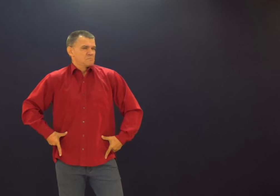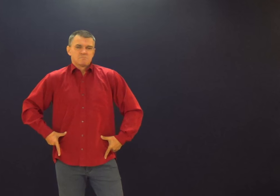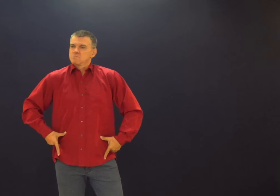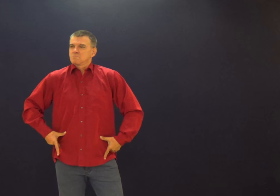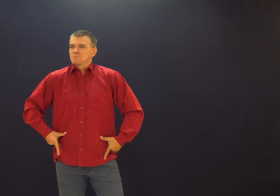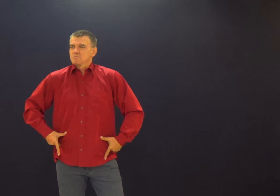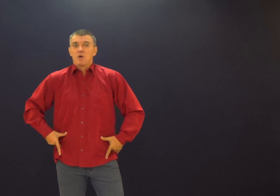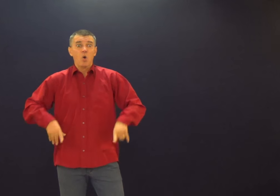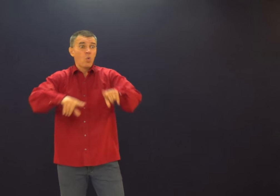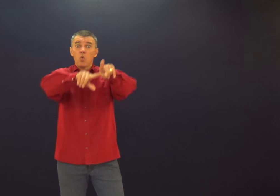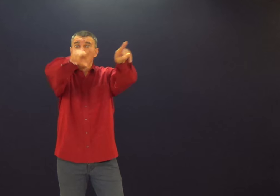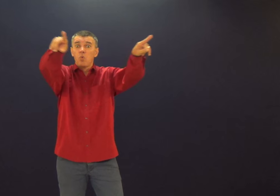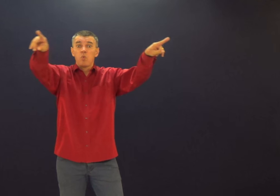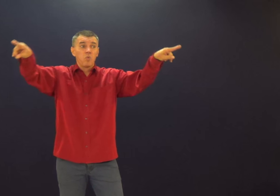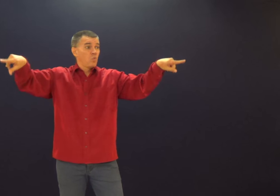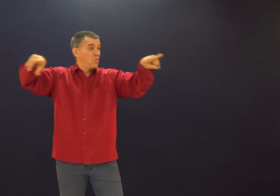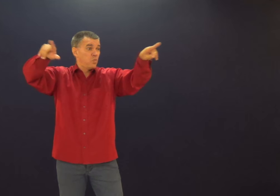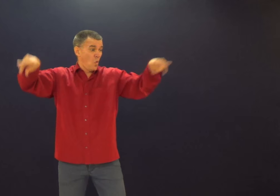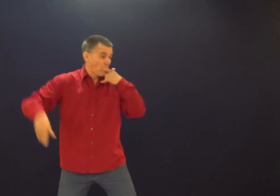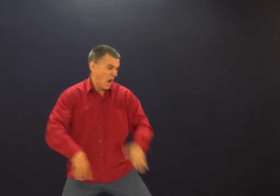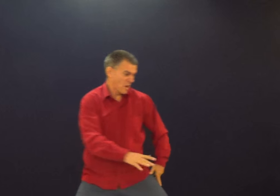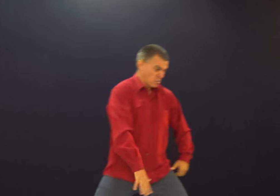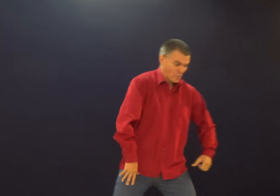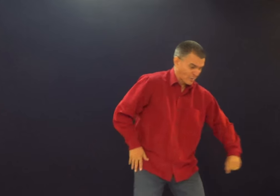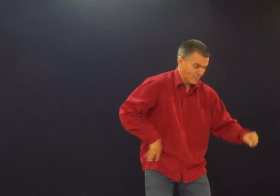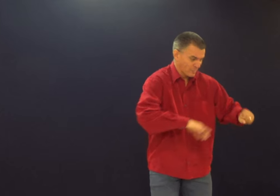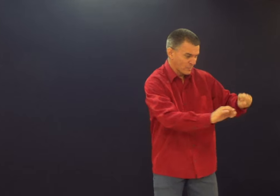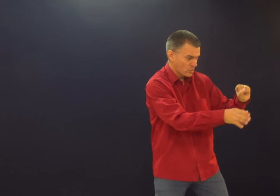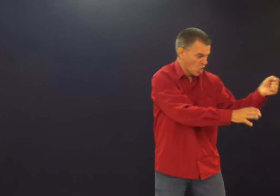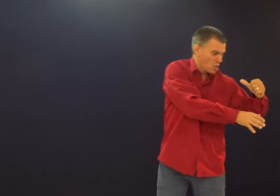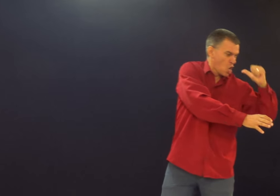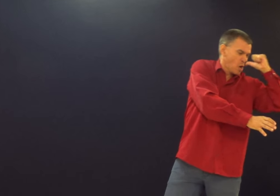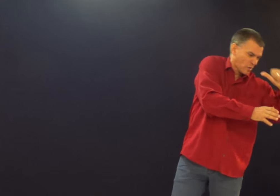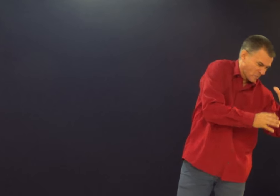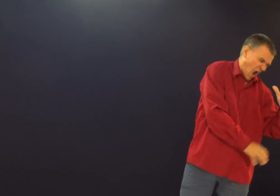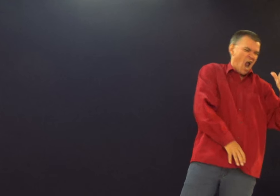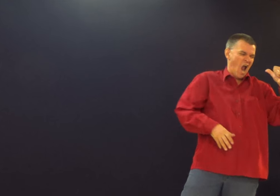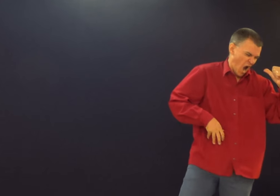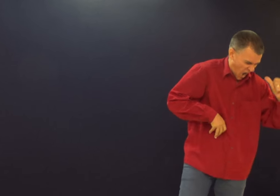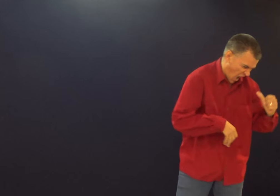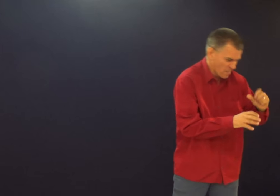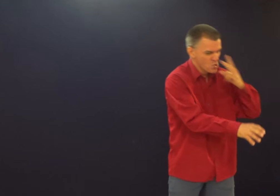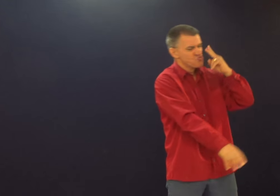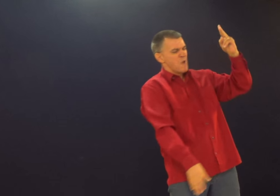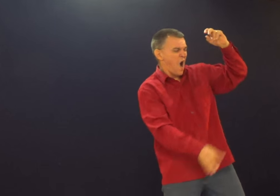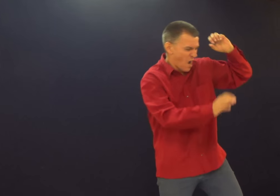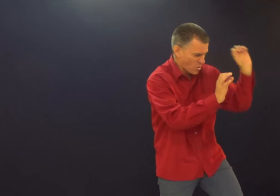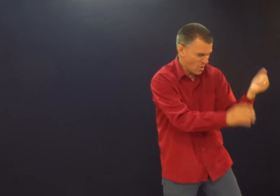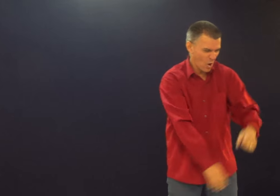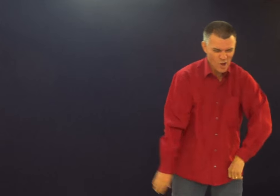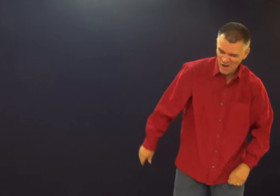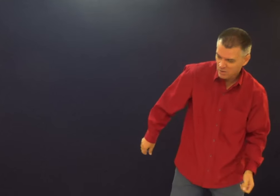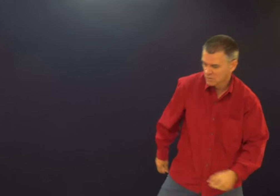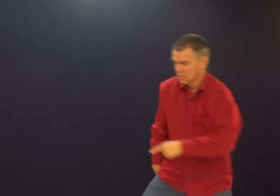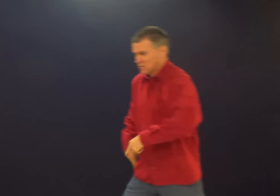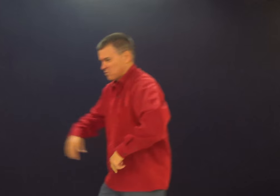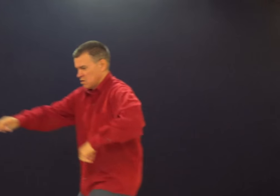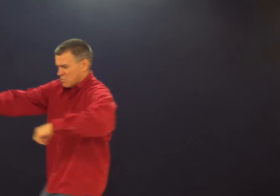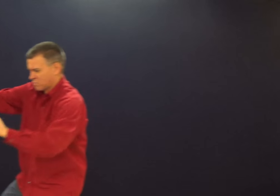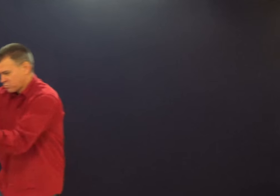Você coloca a mão ali no seu cinto, onde estão as suas armas. E você... E tem povo ali, que vê o rão, e grita, e fala alto,